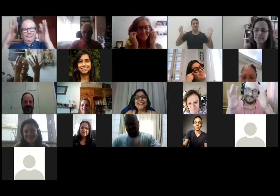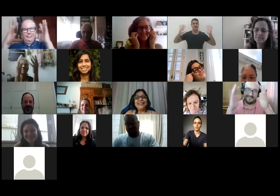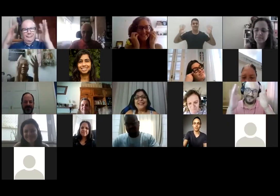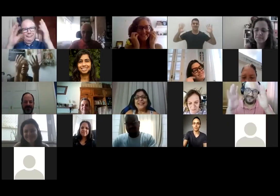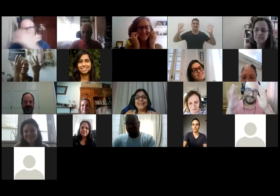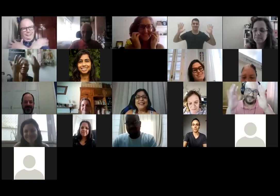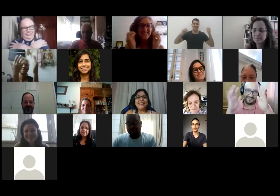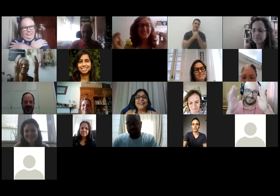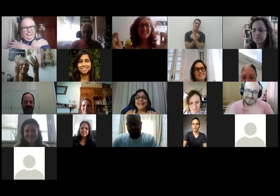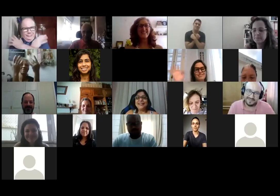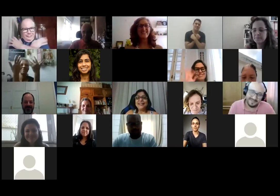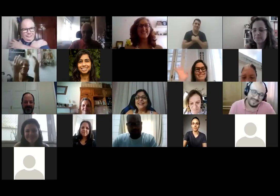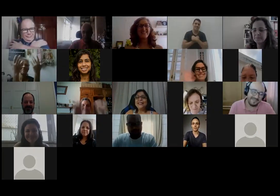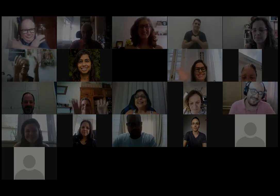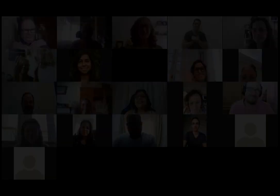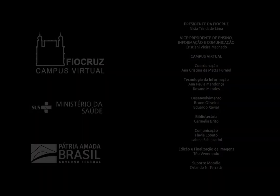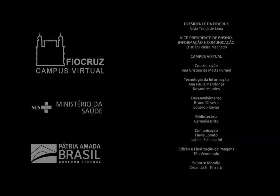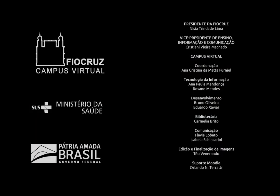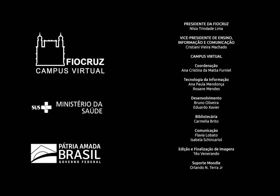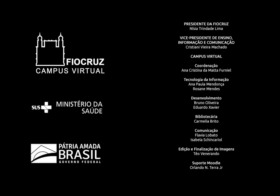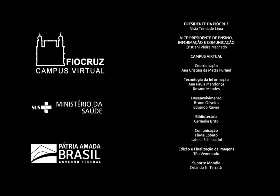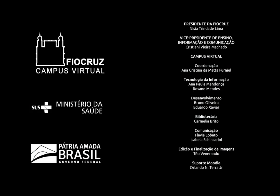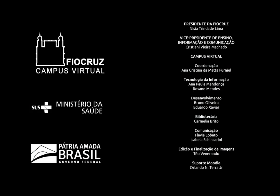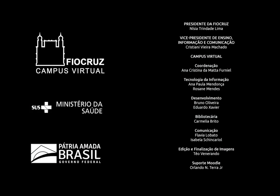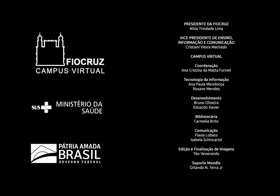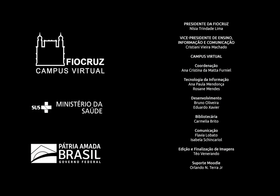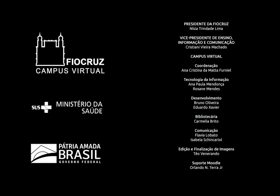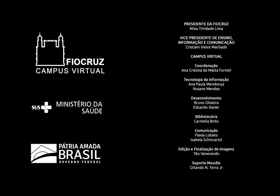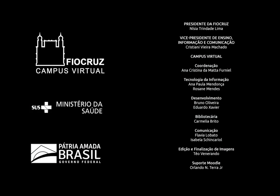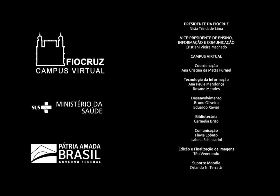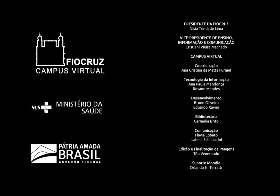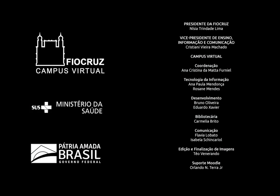Um abraço. Tchau, tchau. Tchau, tchau. E aí